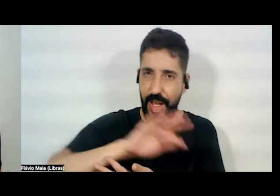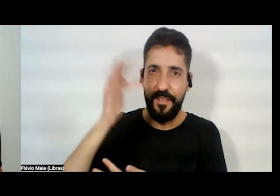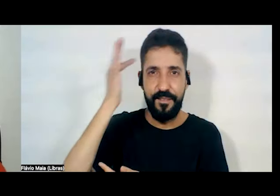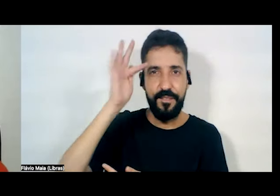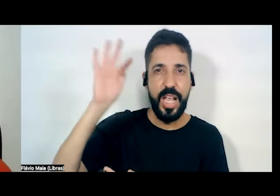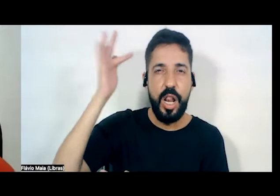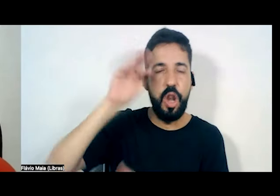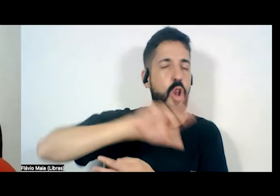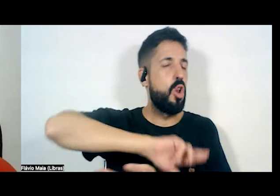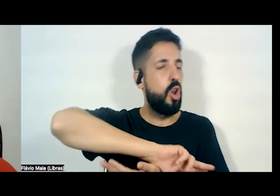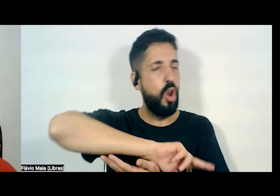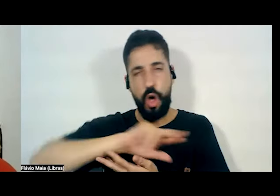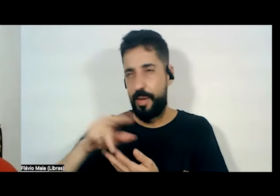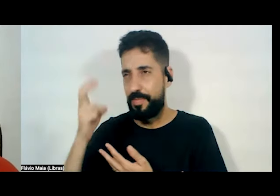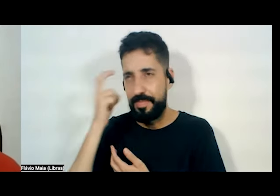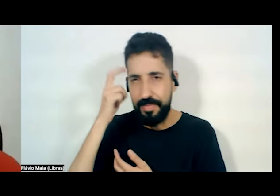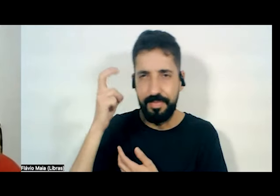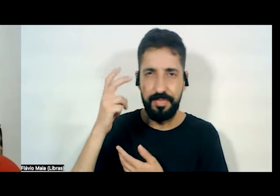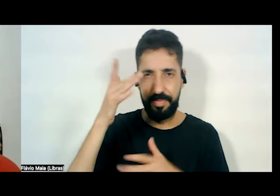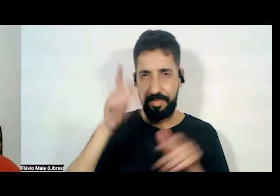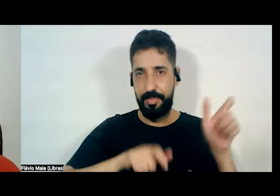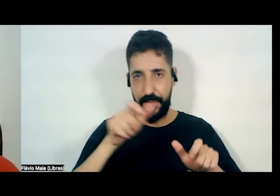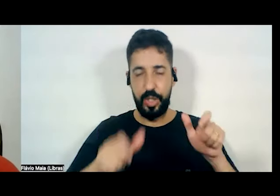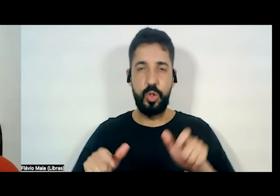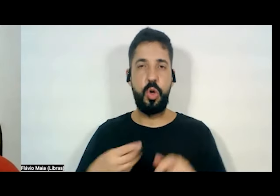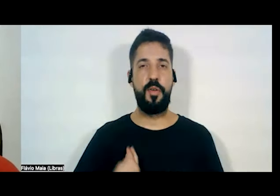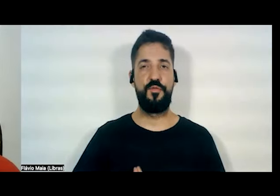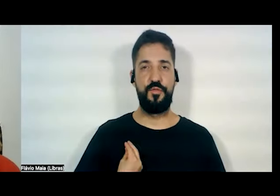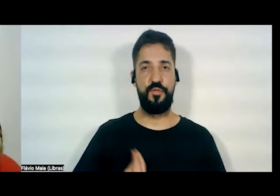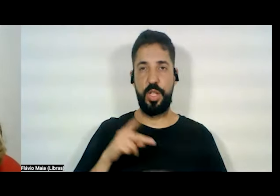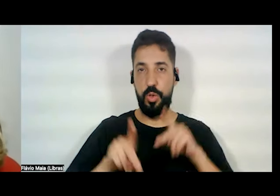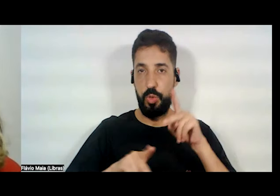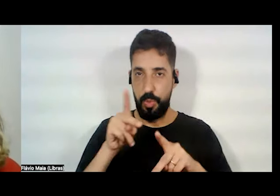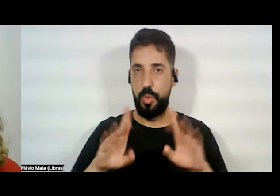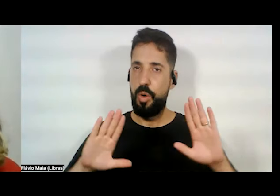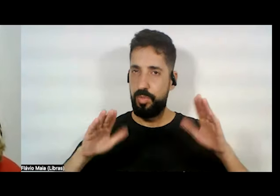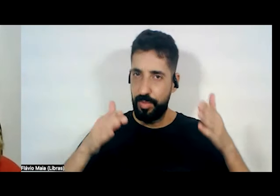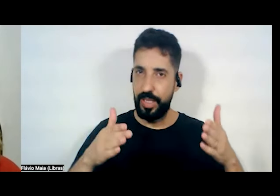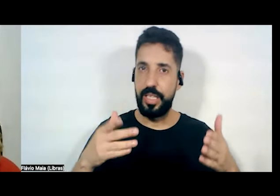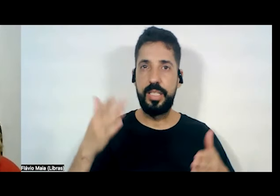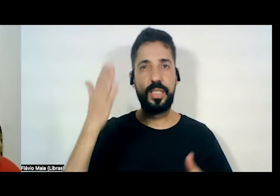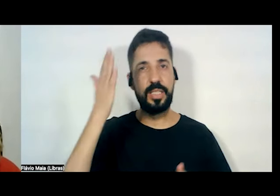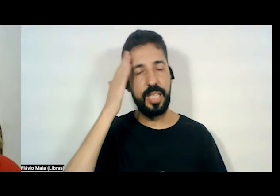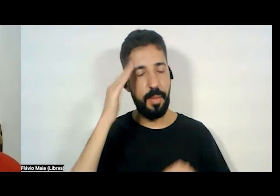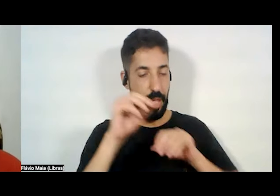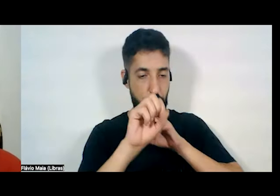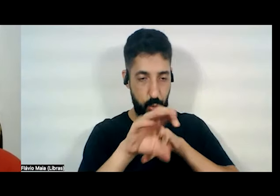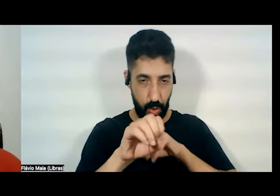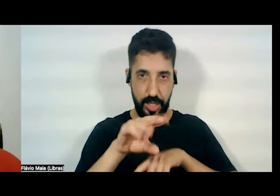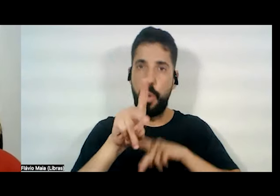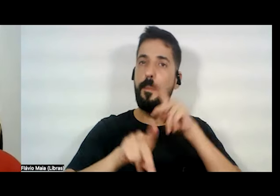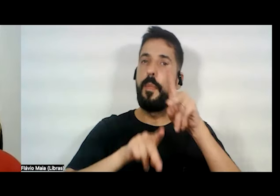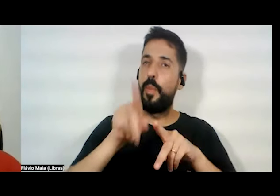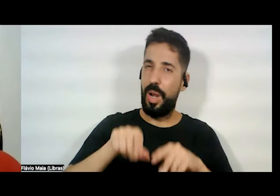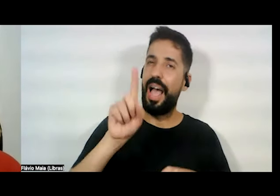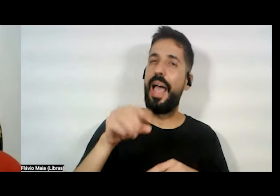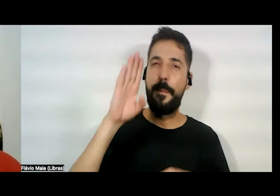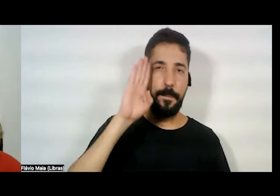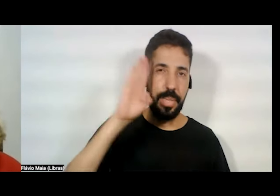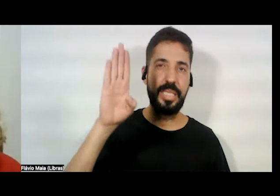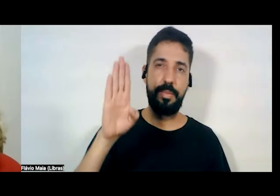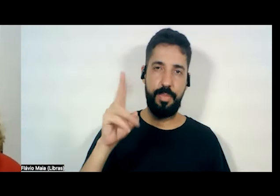orgânicos da vida do povo, que trata a educação popular como matriz da nossa formação, a palavra